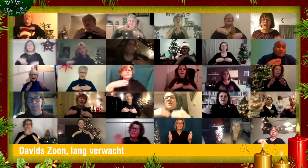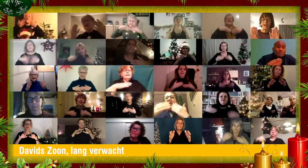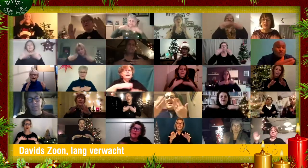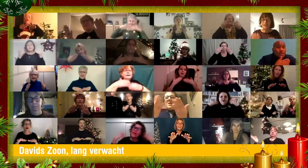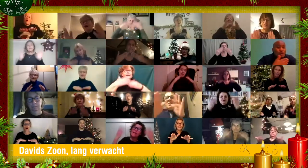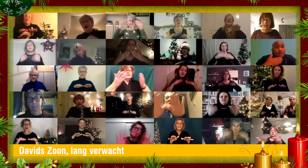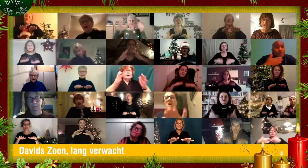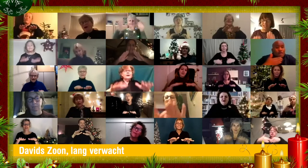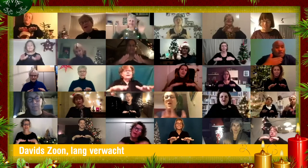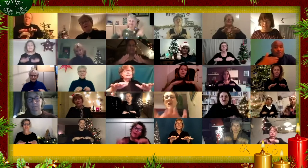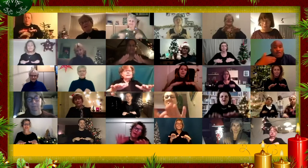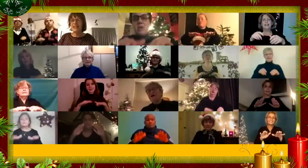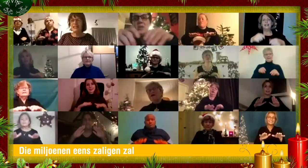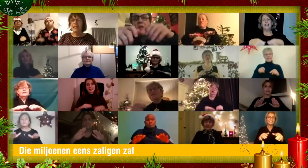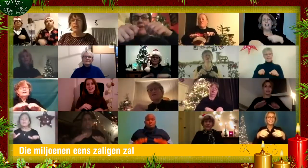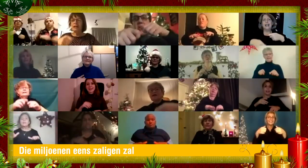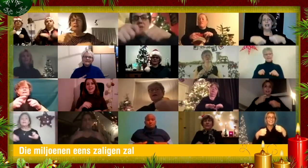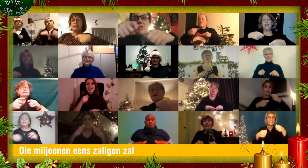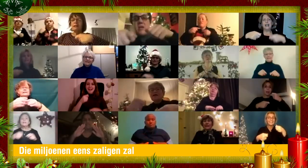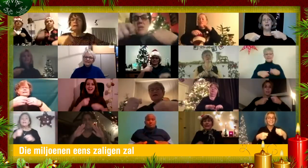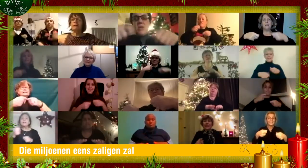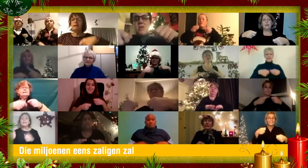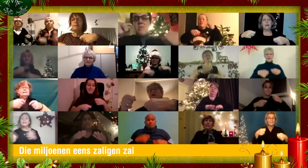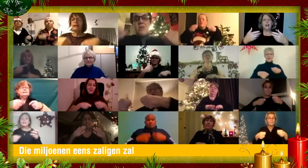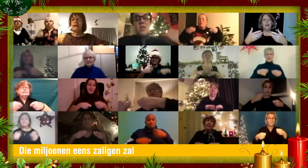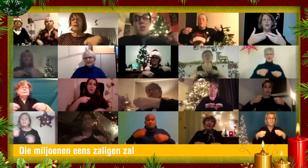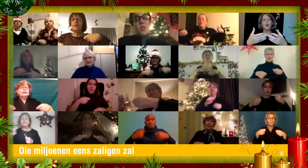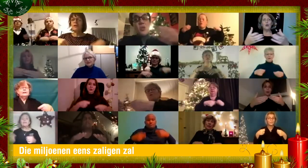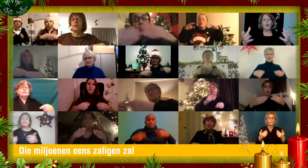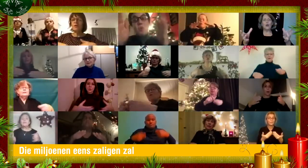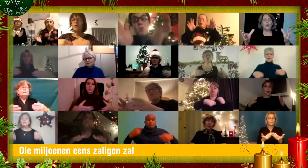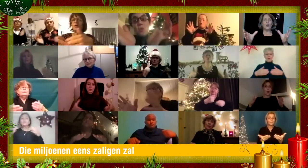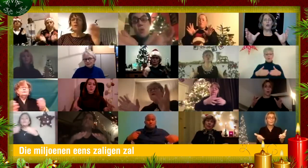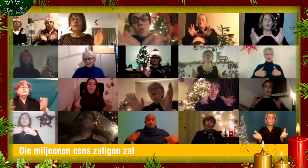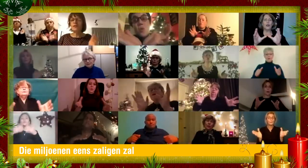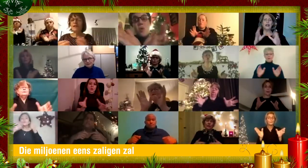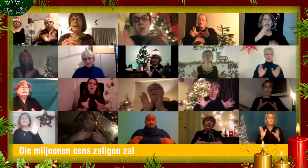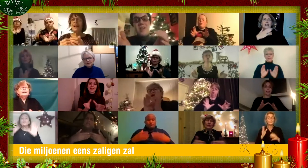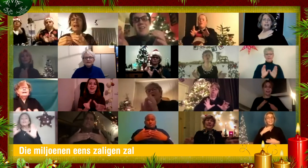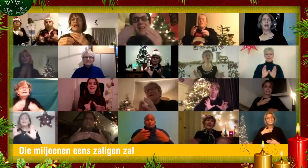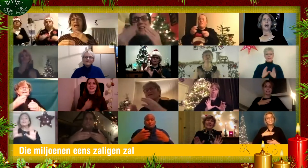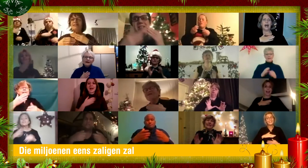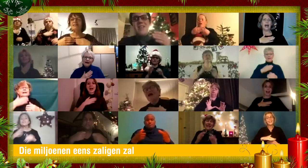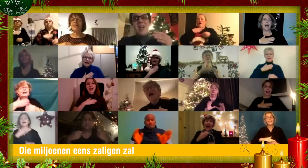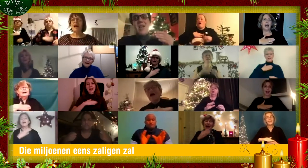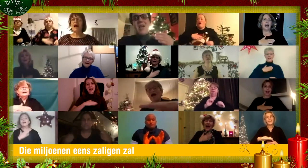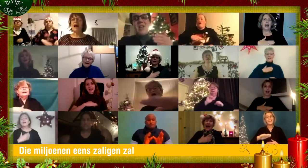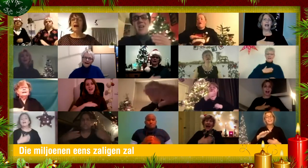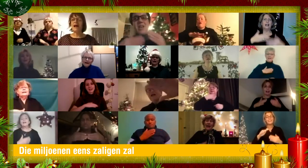Die miljoenen eenzalige